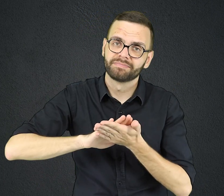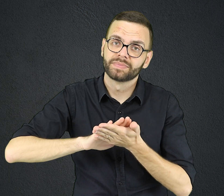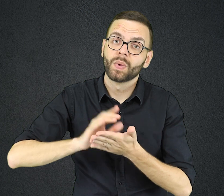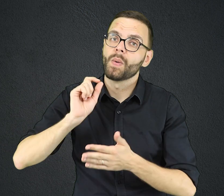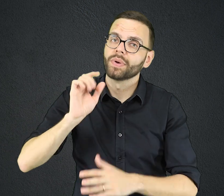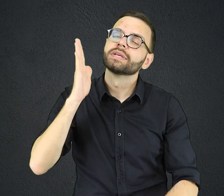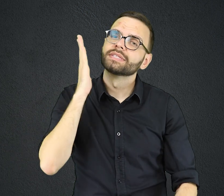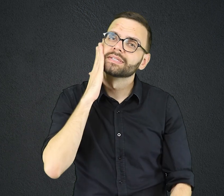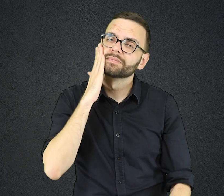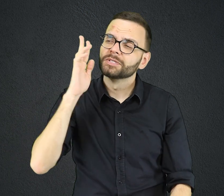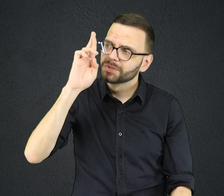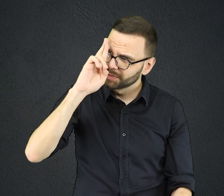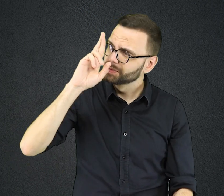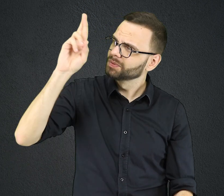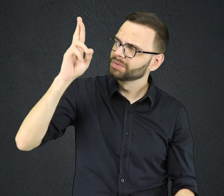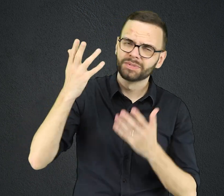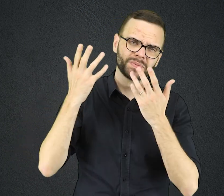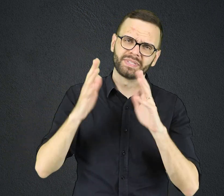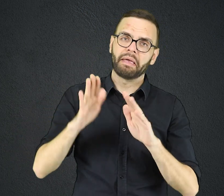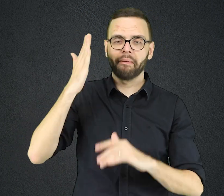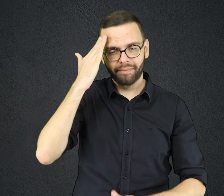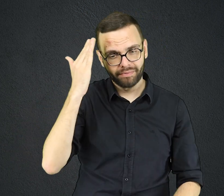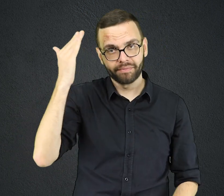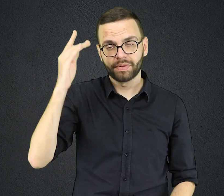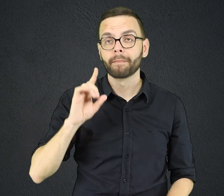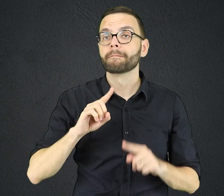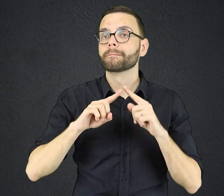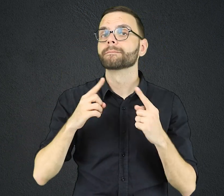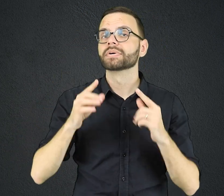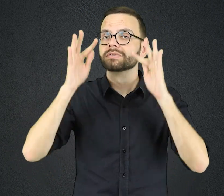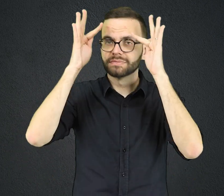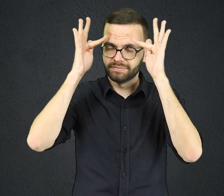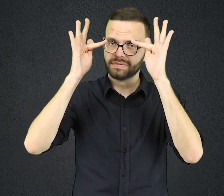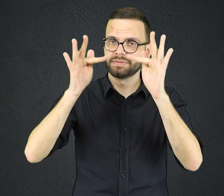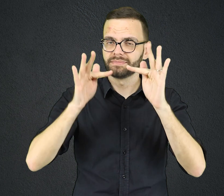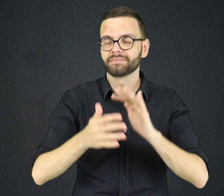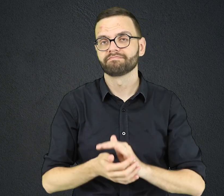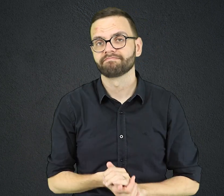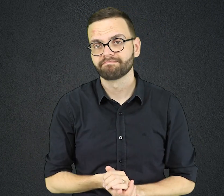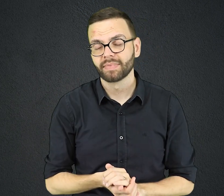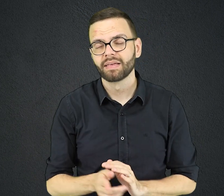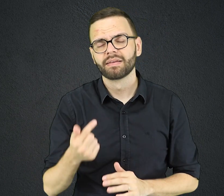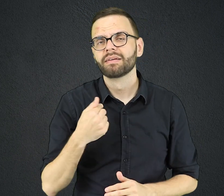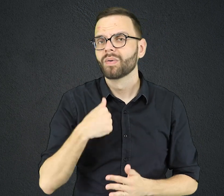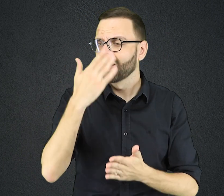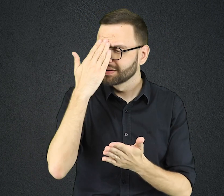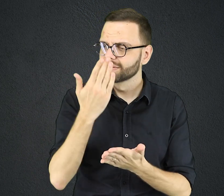Ele sabia que o Senhor não exige sucesso, apenas fidelidade. Acredito que Deus ainda chame algumas